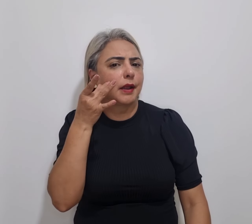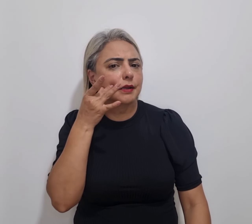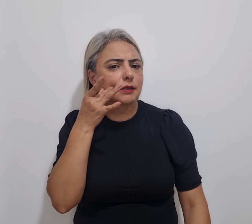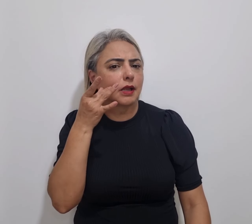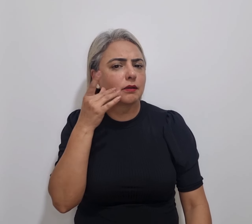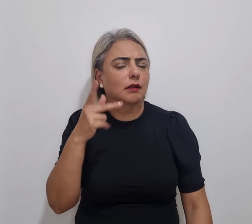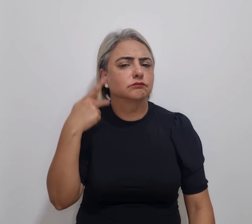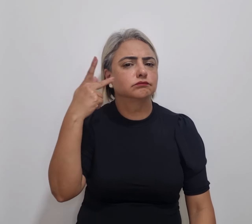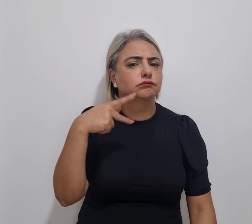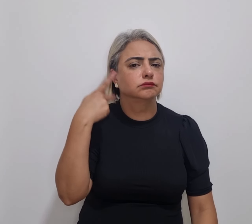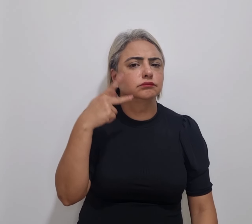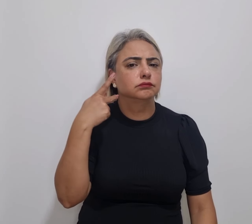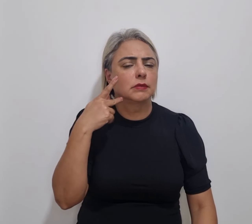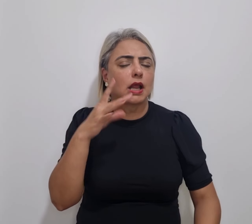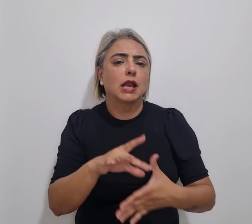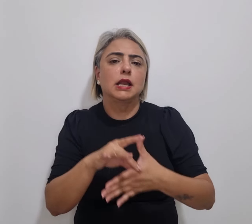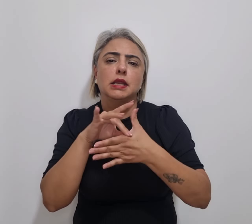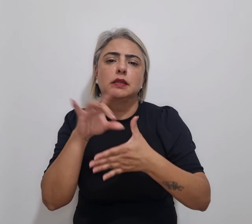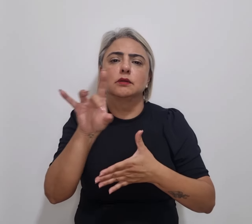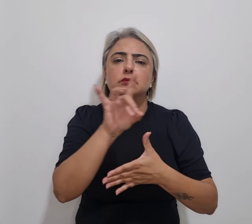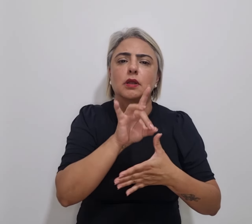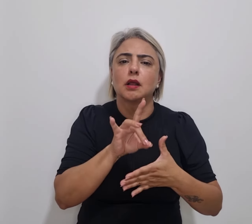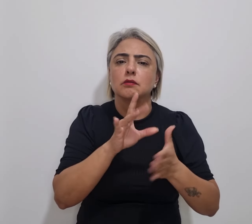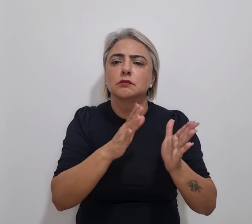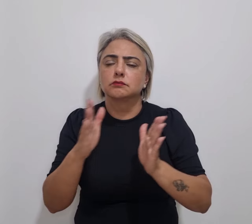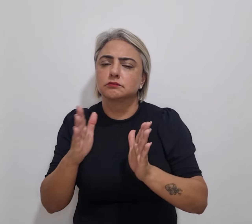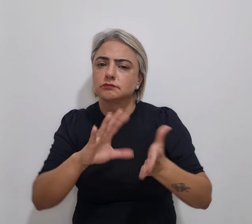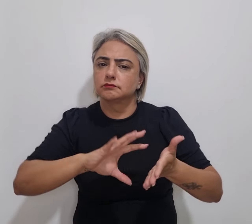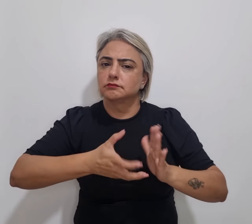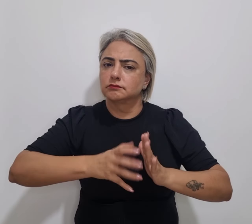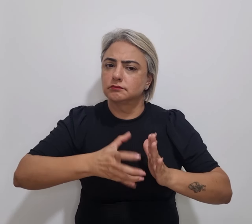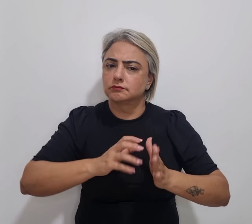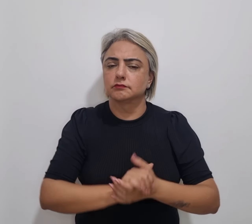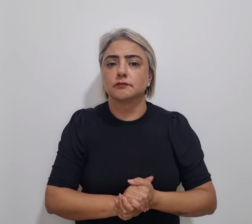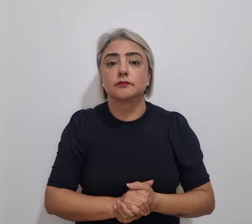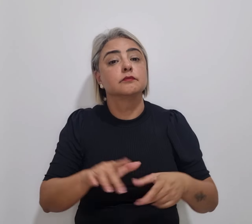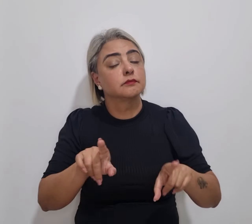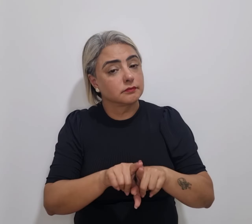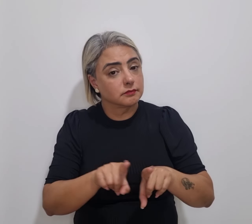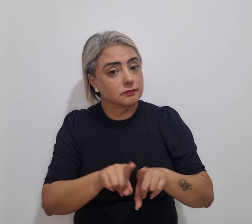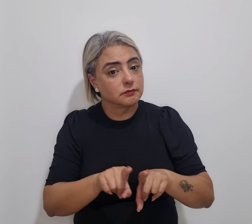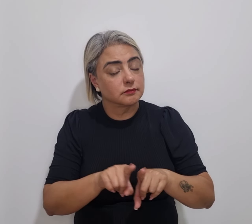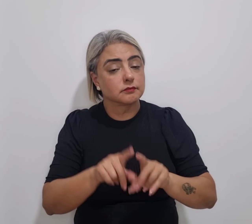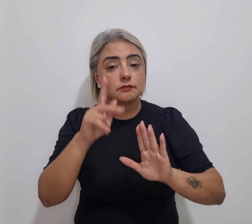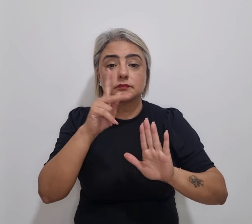parlamentares líderes dos blocos partidários. Inclusive, o Projeto de Lei